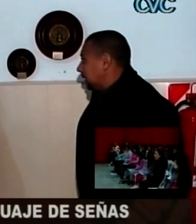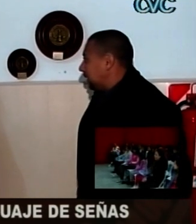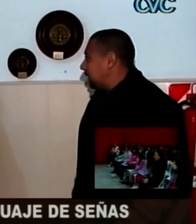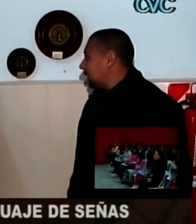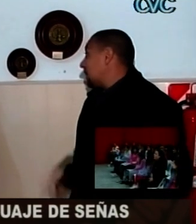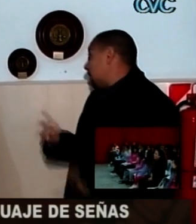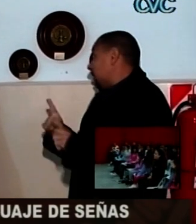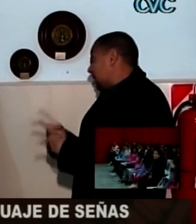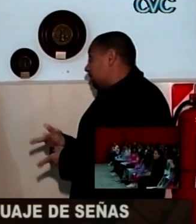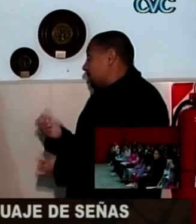eso estos cursos ayudan.